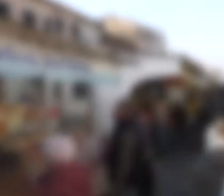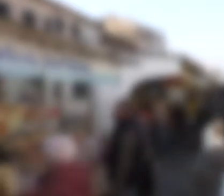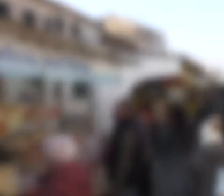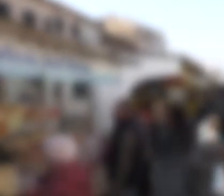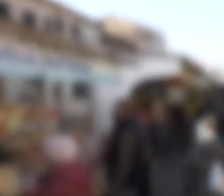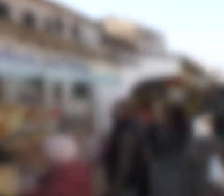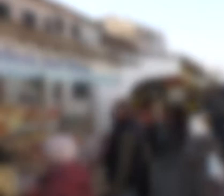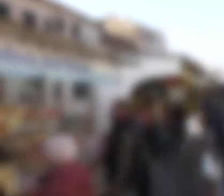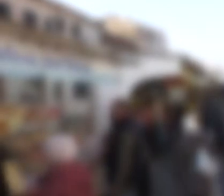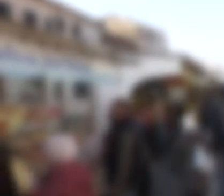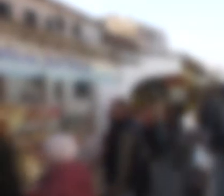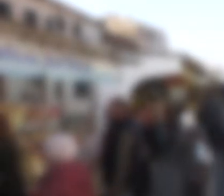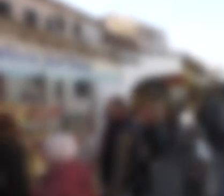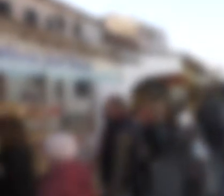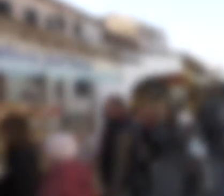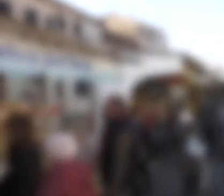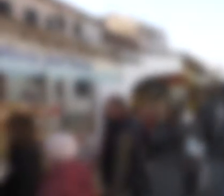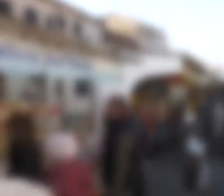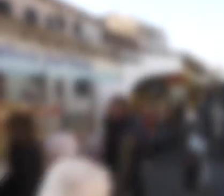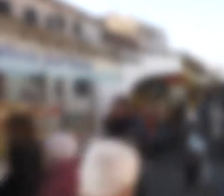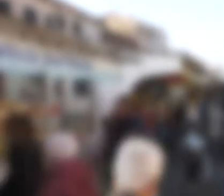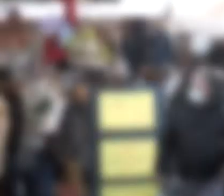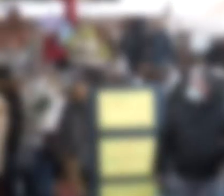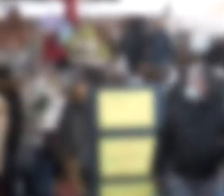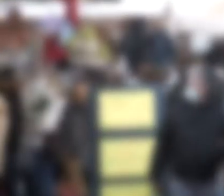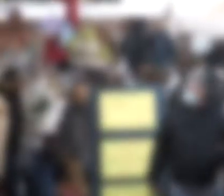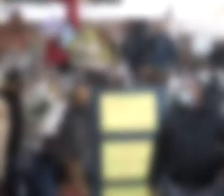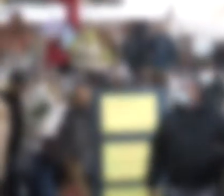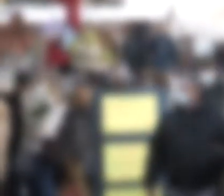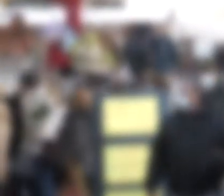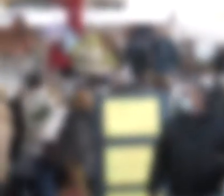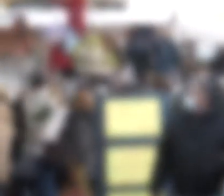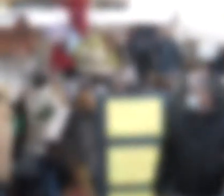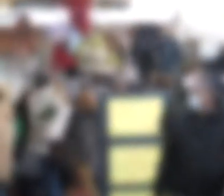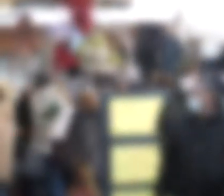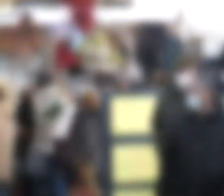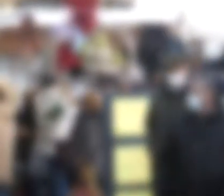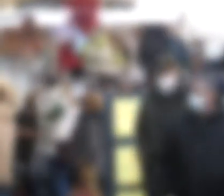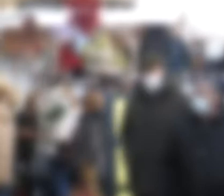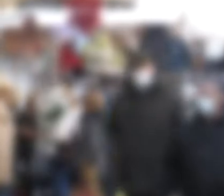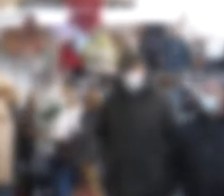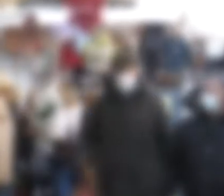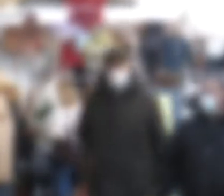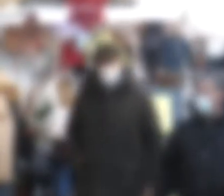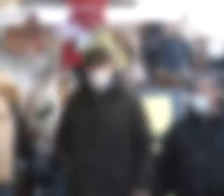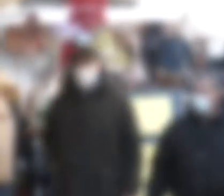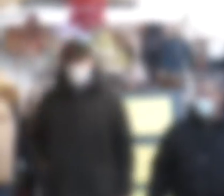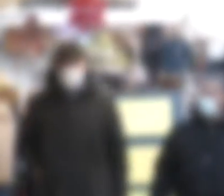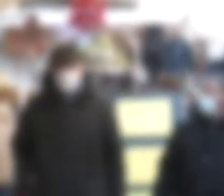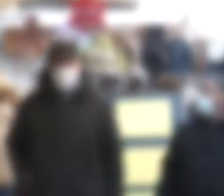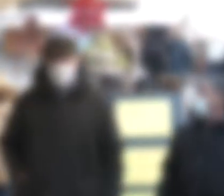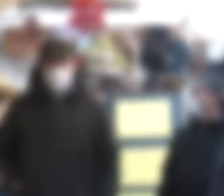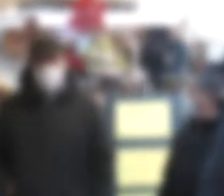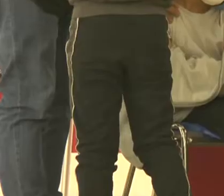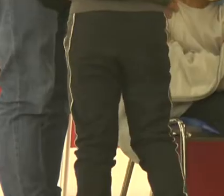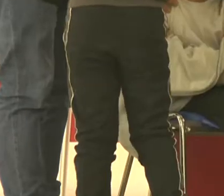anche alla luce di un contact tracing non più gestibile. Su una cosa, invece, il governatore, mantenendo la linea di partito, è in disaccordo con